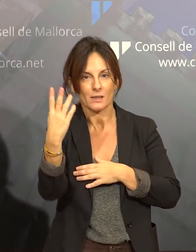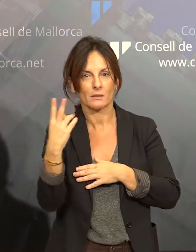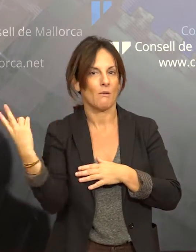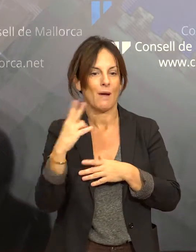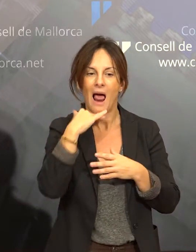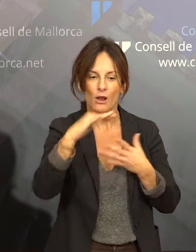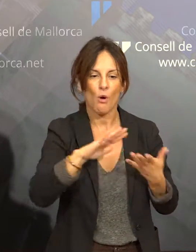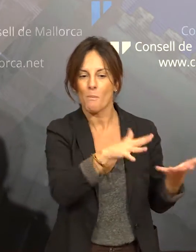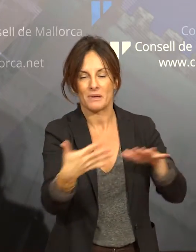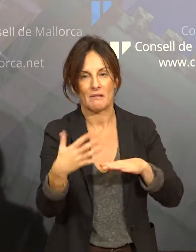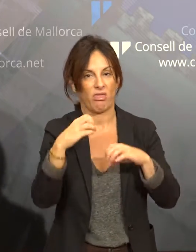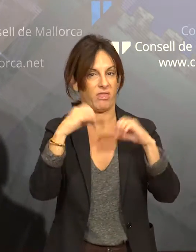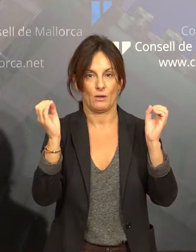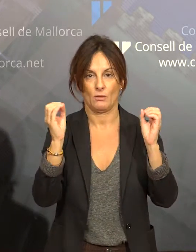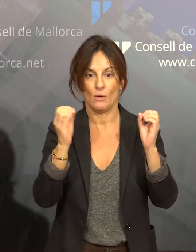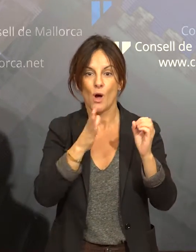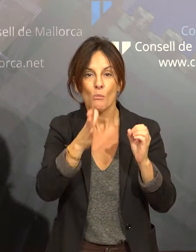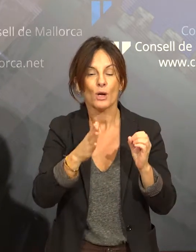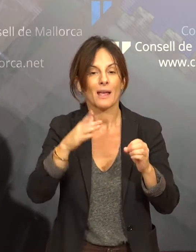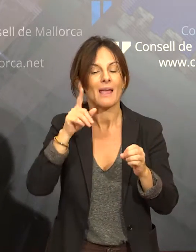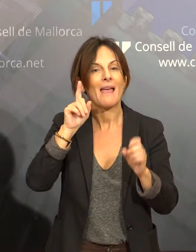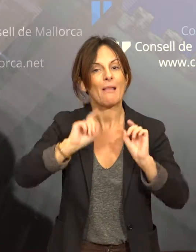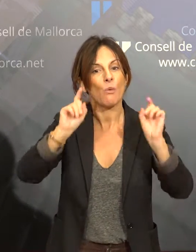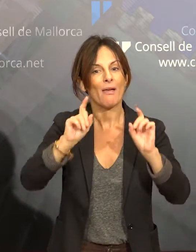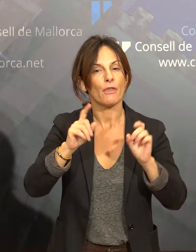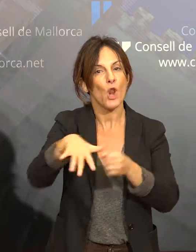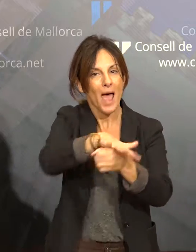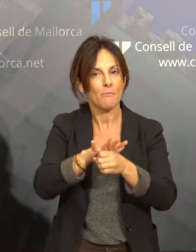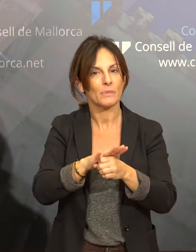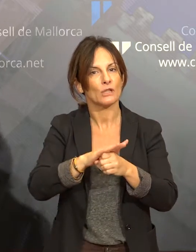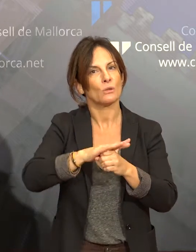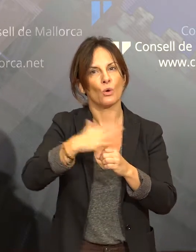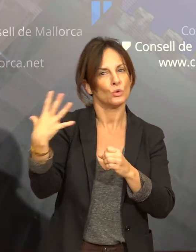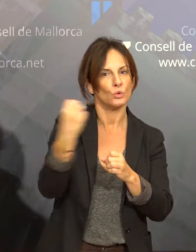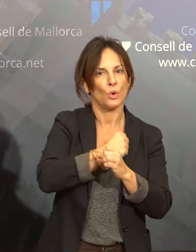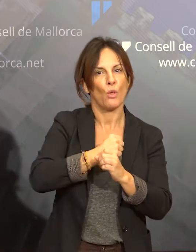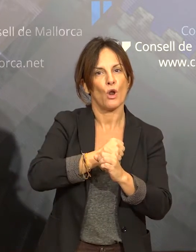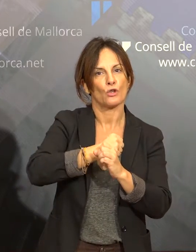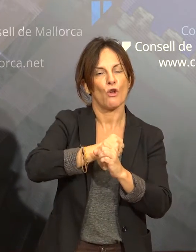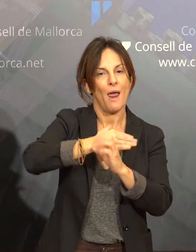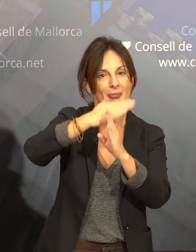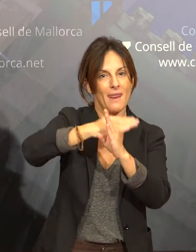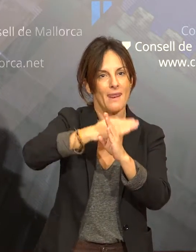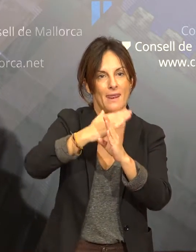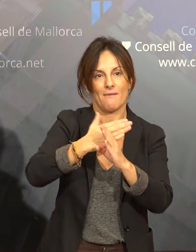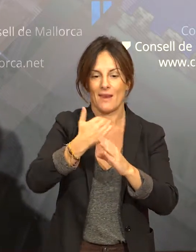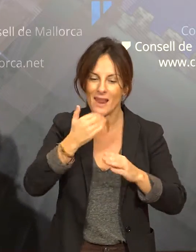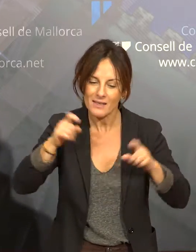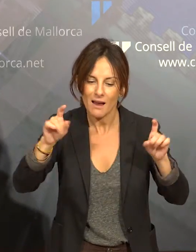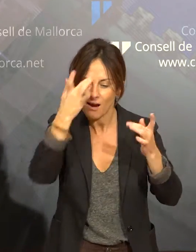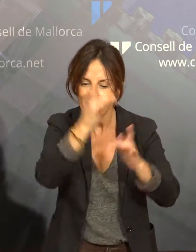fa una prevenció exhaustiva en la educación, en tots els nivells de la educación. i, altra part, que la